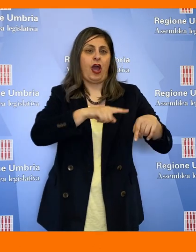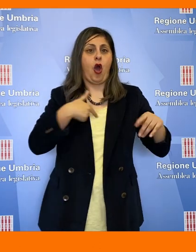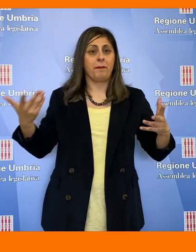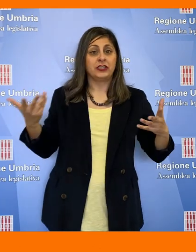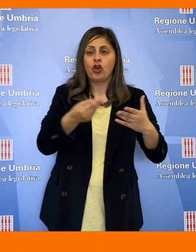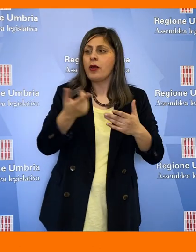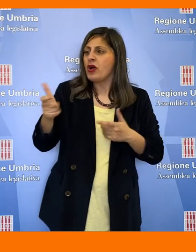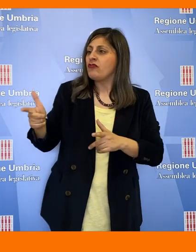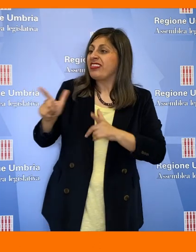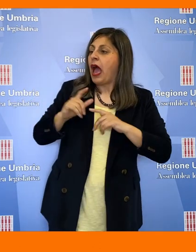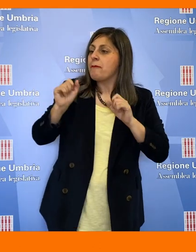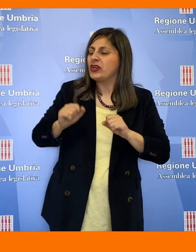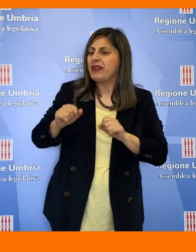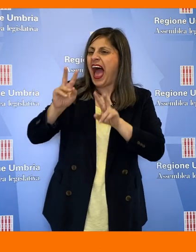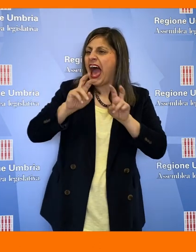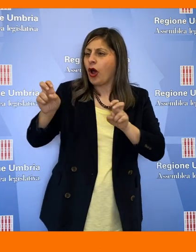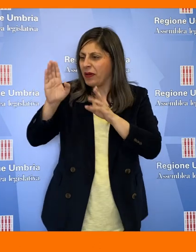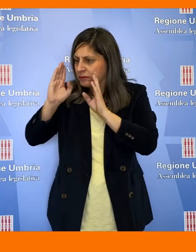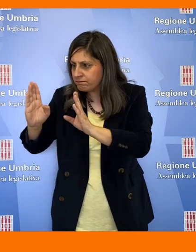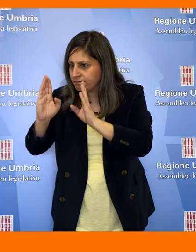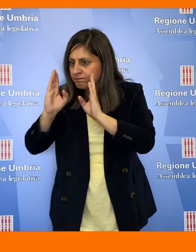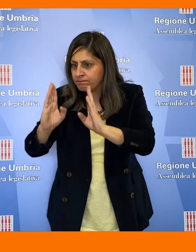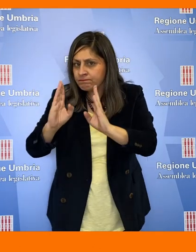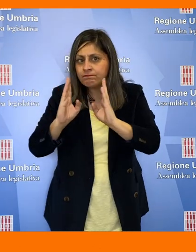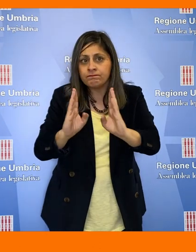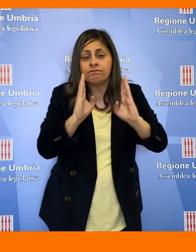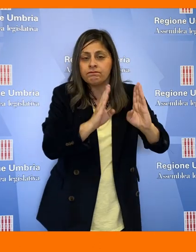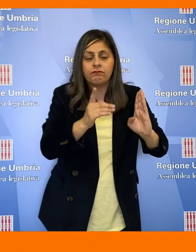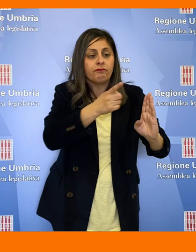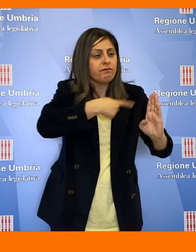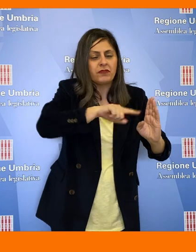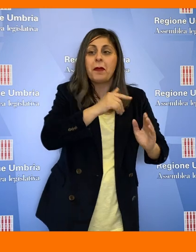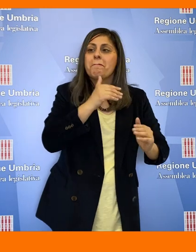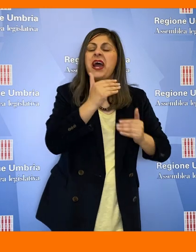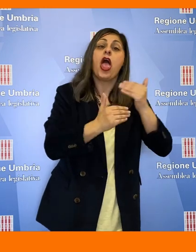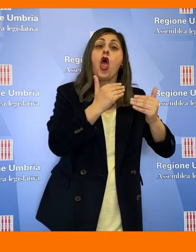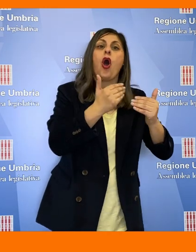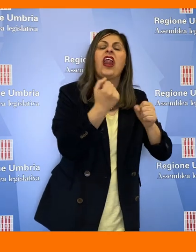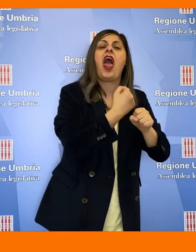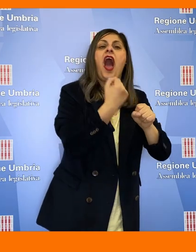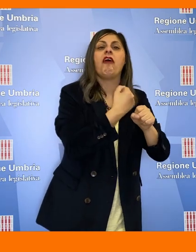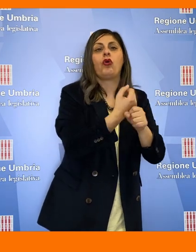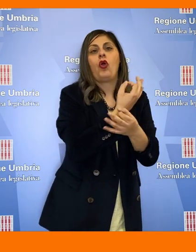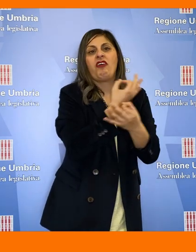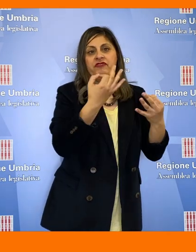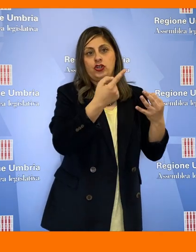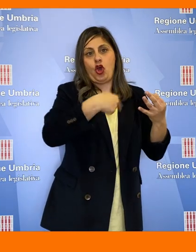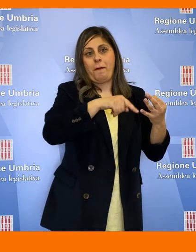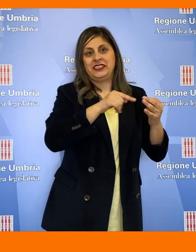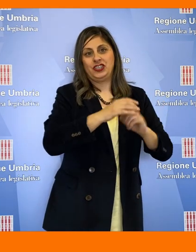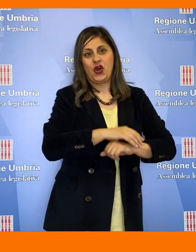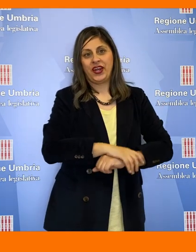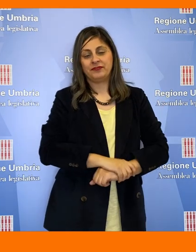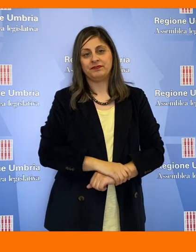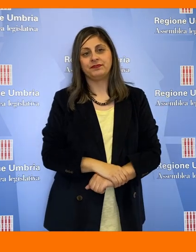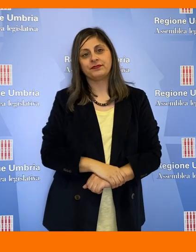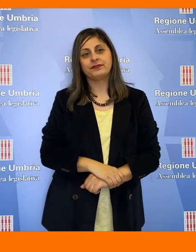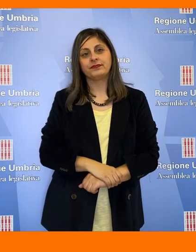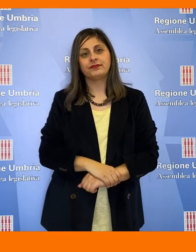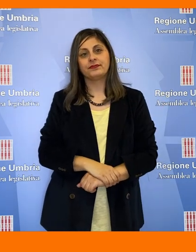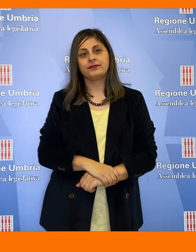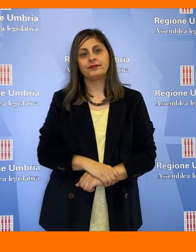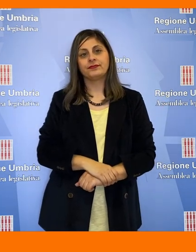lavoro che permette dei focus su certe tematiche e permette di migliorare un po' tutti sul lavoro svolto dalla commissione.